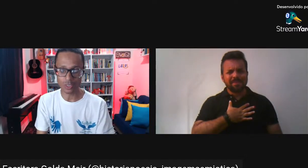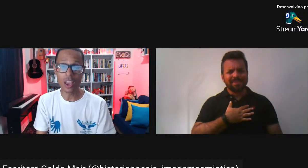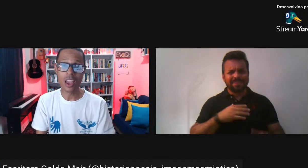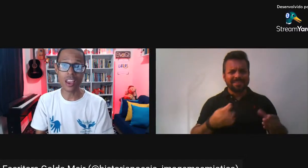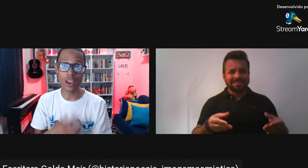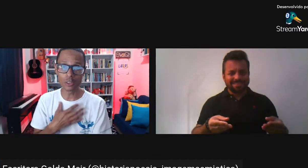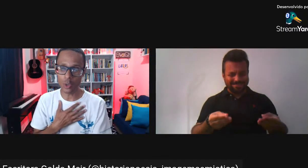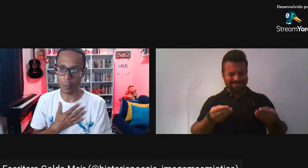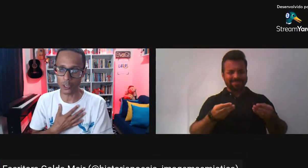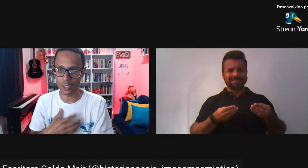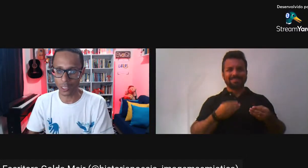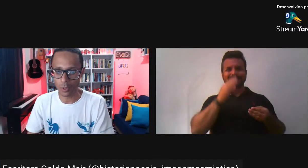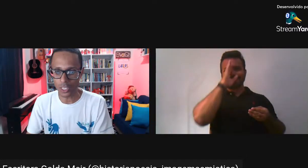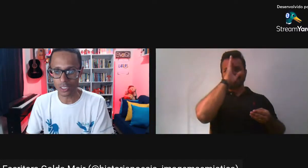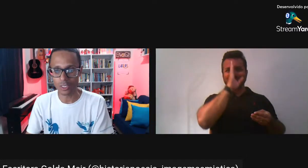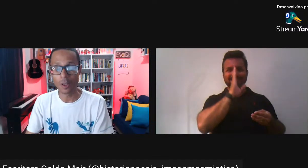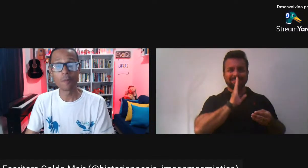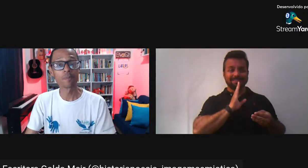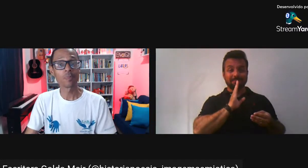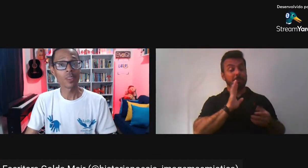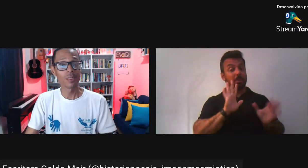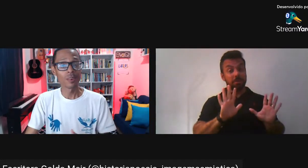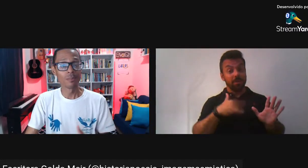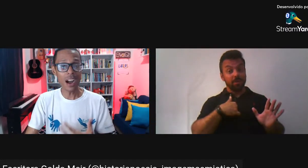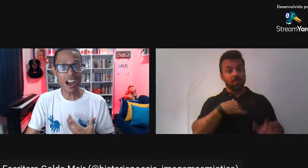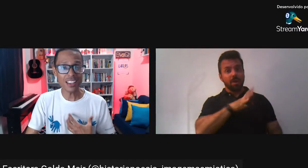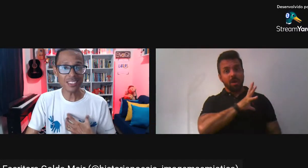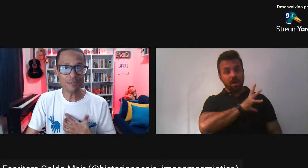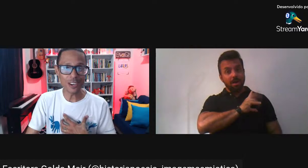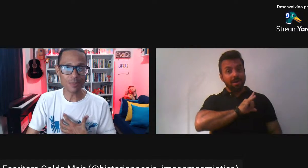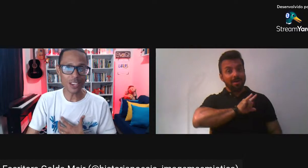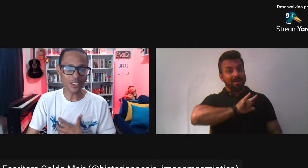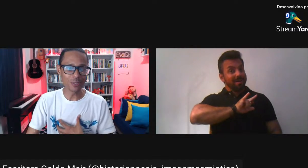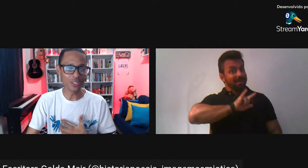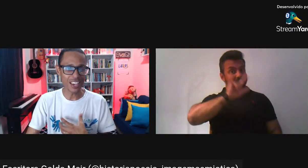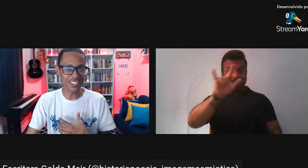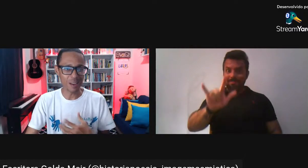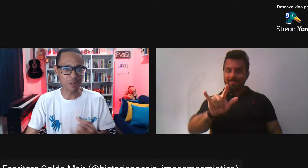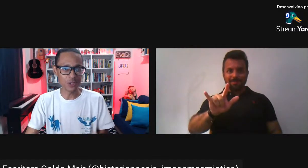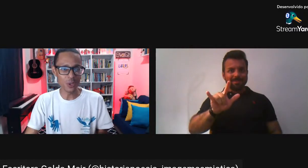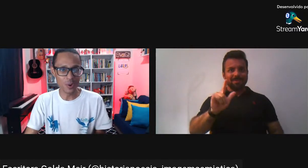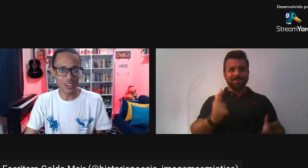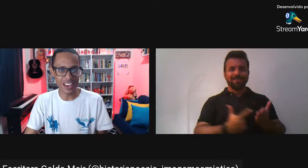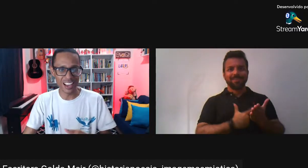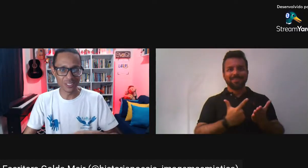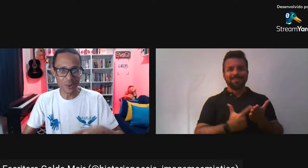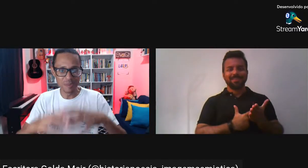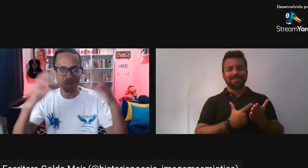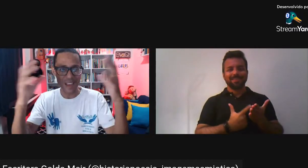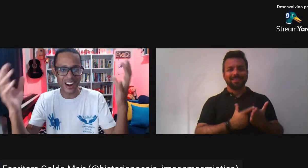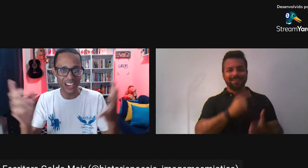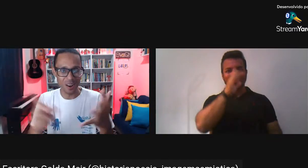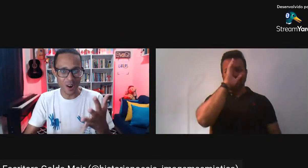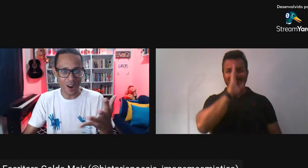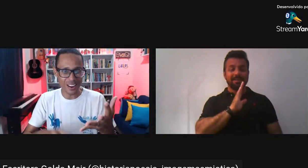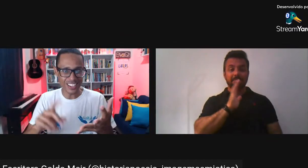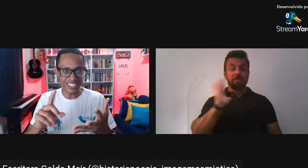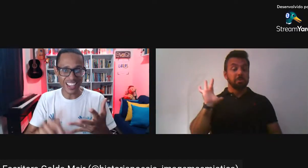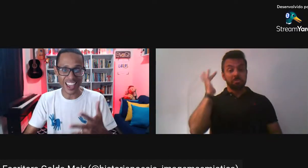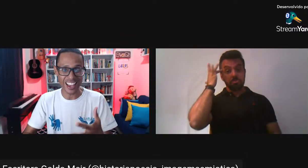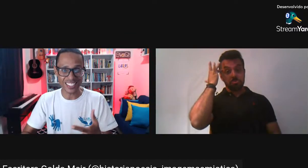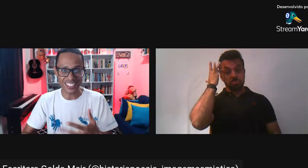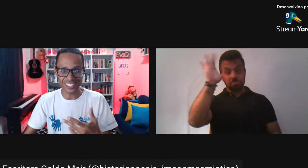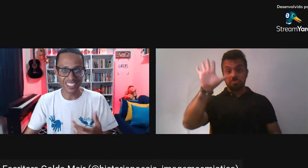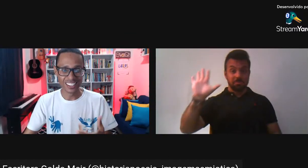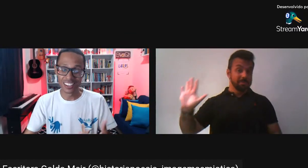gostoso Eu sou apaixonado Por isso Mas Infelizmente Não sei se a pessoa A turma Perde a hora